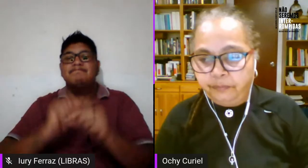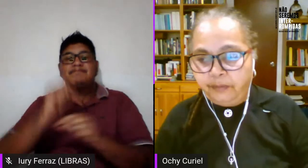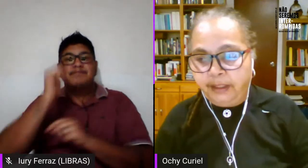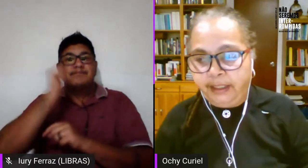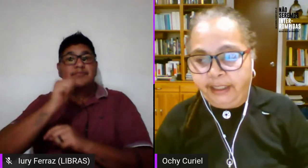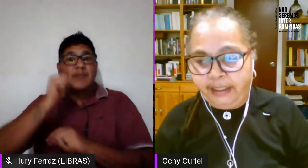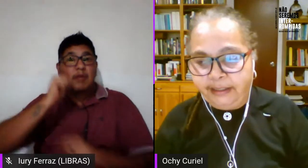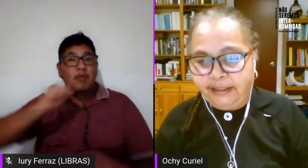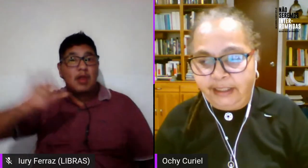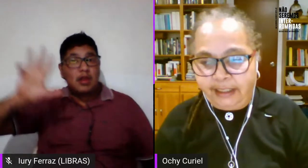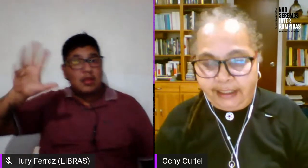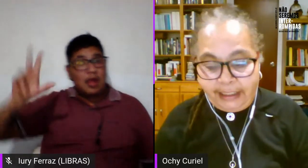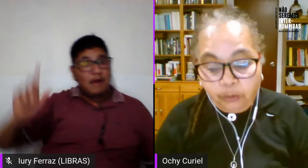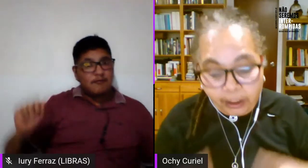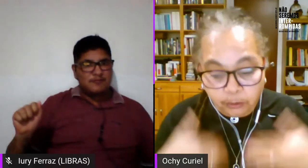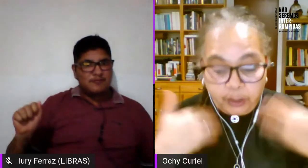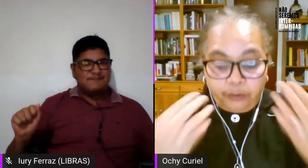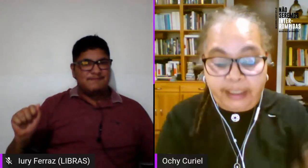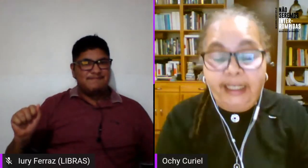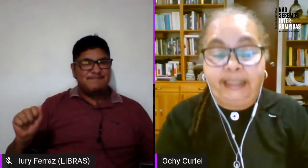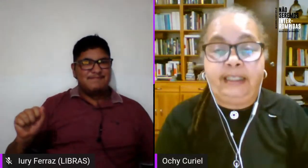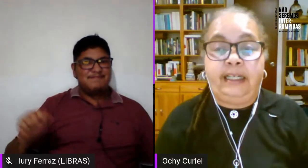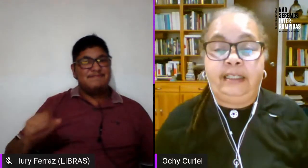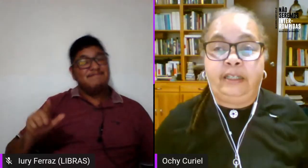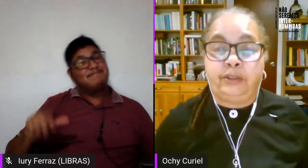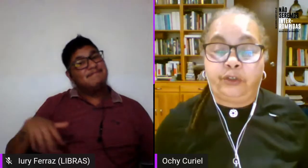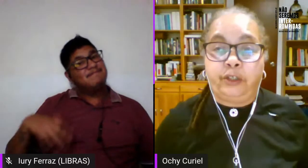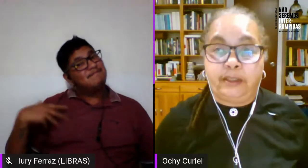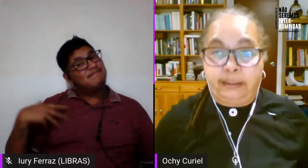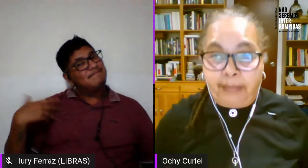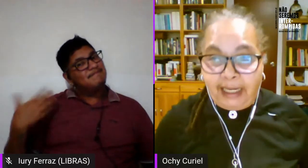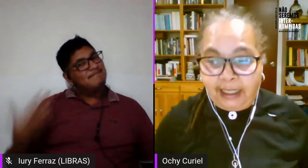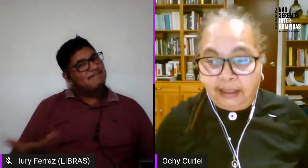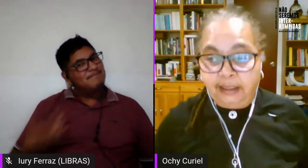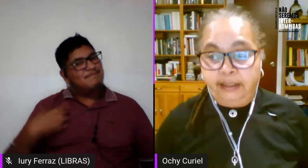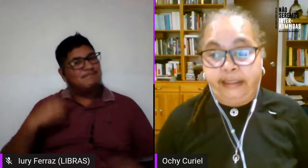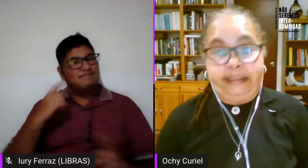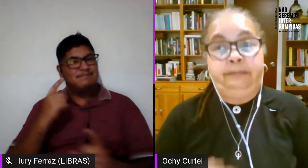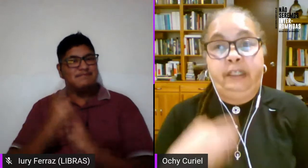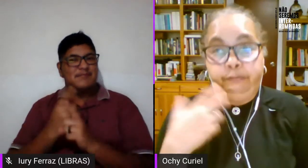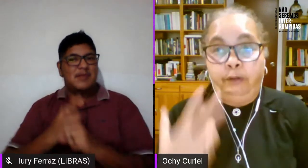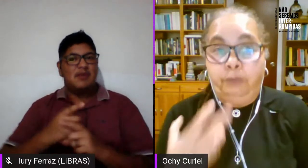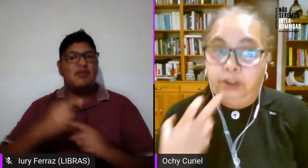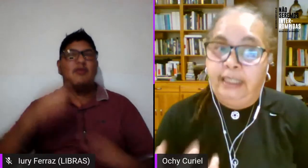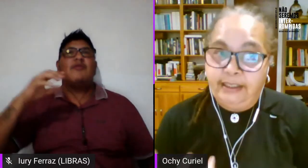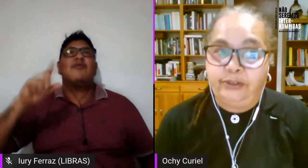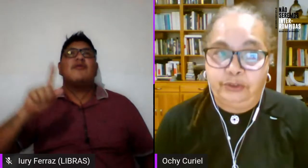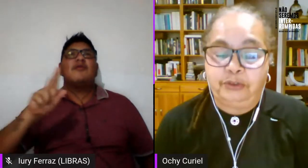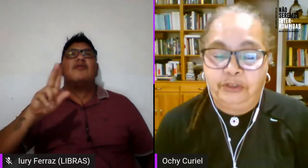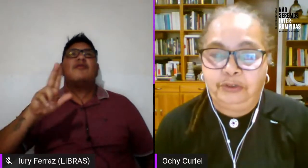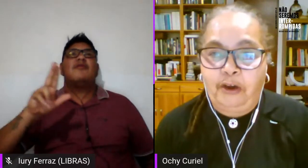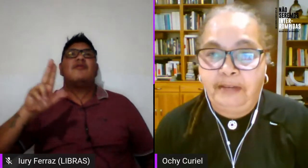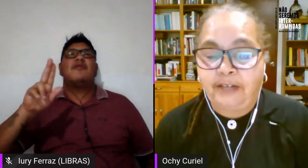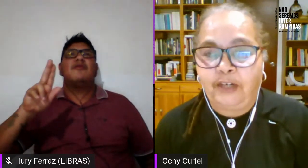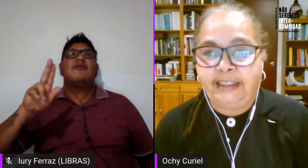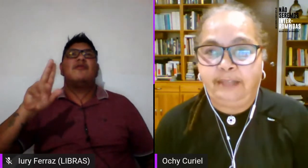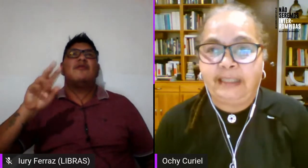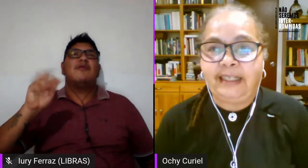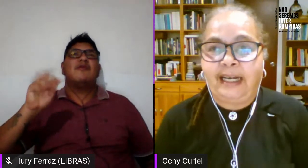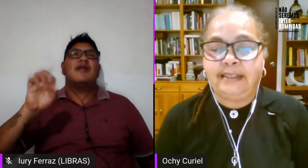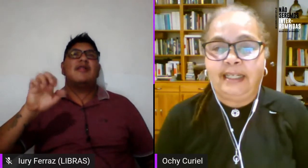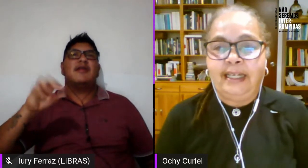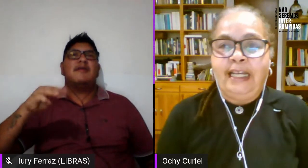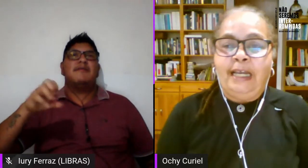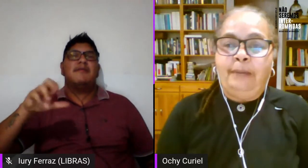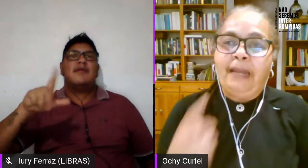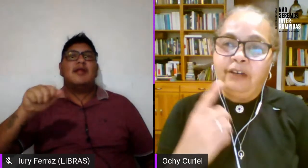y luego bueno viene el encuentro de Guatemala que también fue muy tenso todavía con el